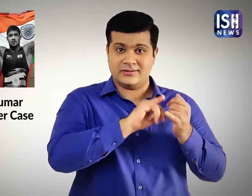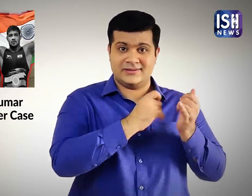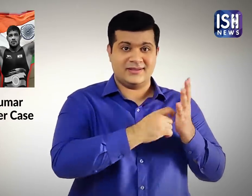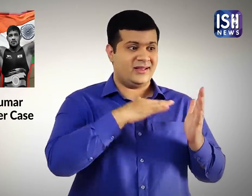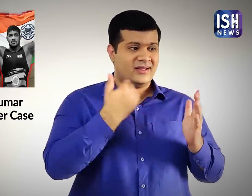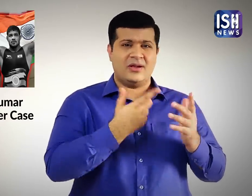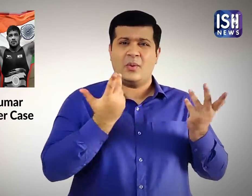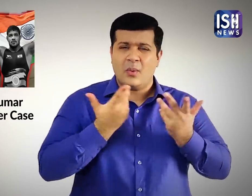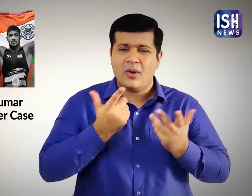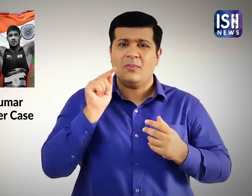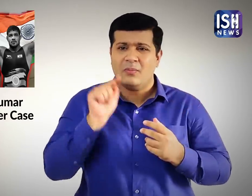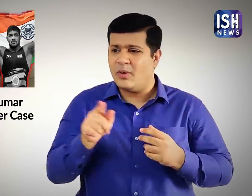सके।